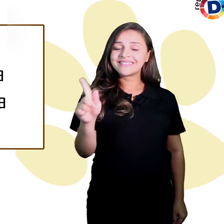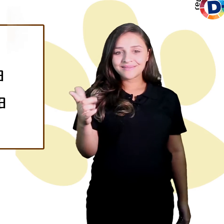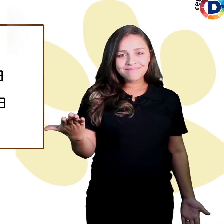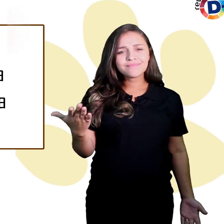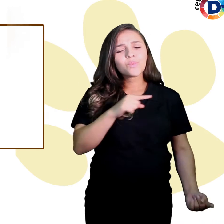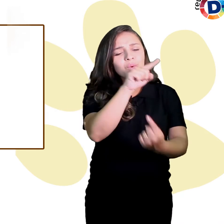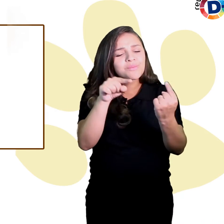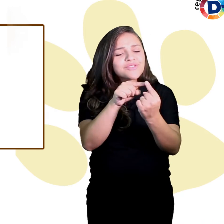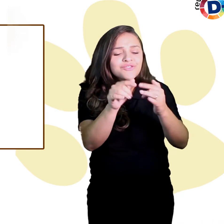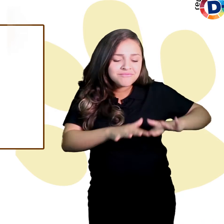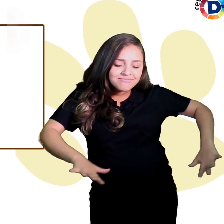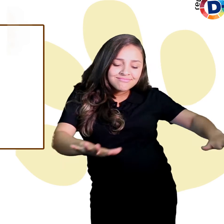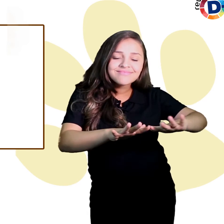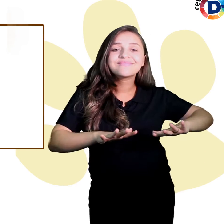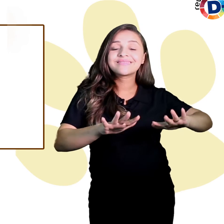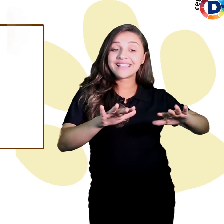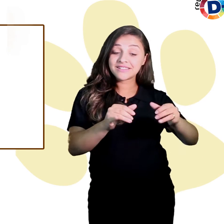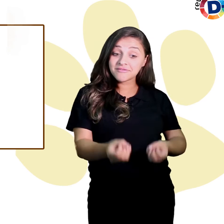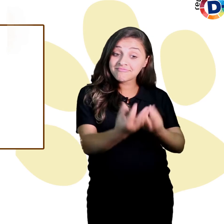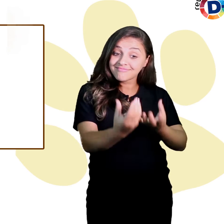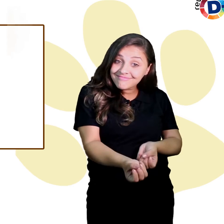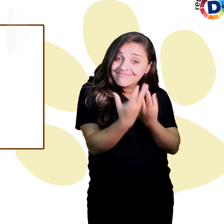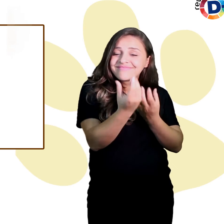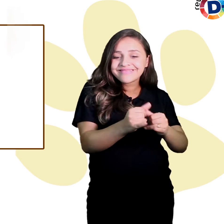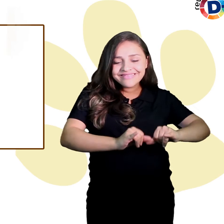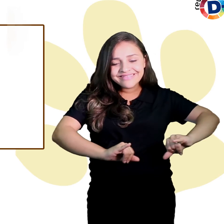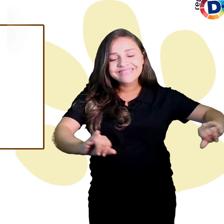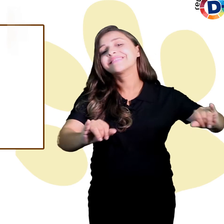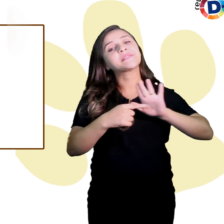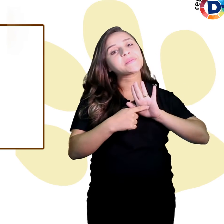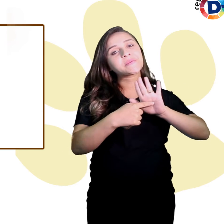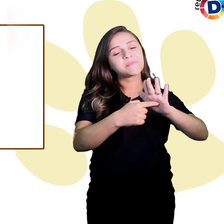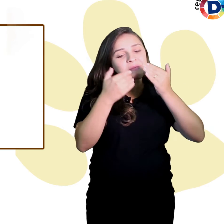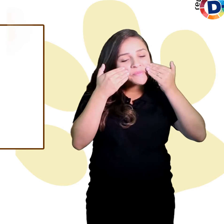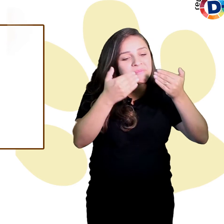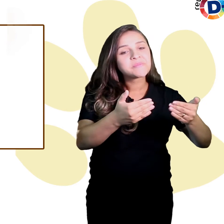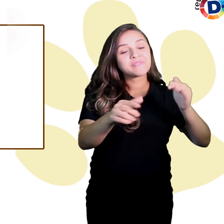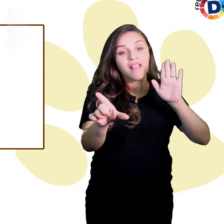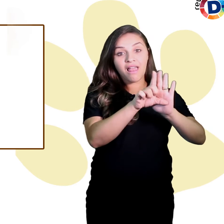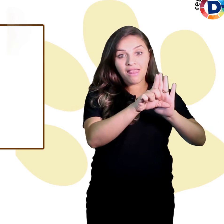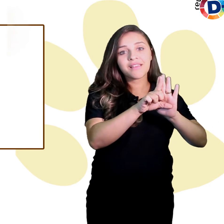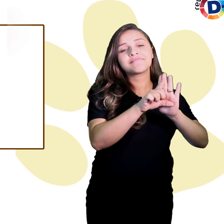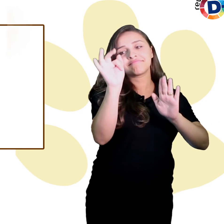espaço, além de informar, é apresentar ao público a Lei Federal nº 11.126,